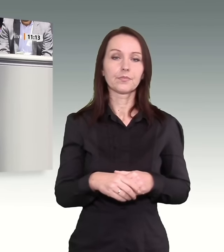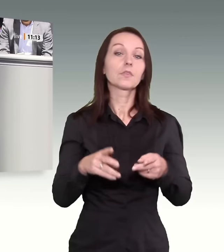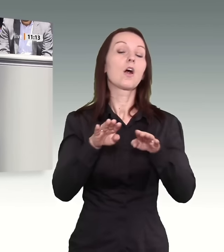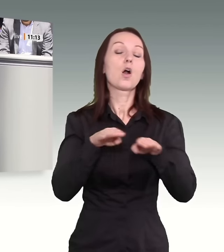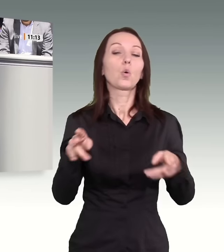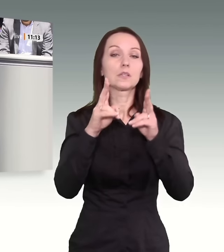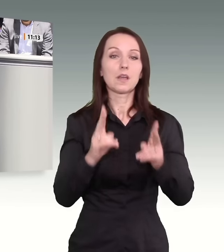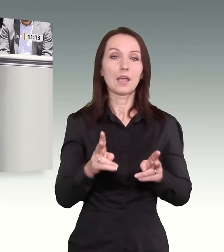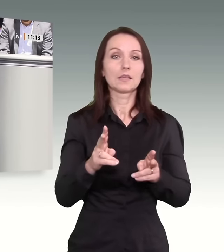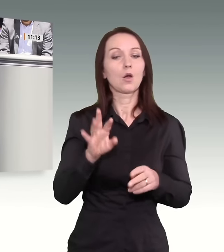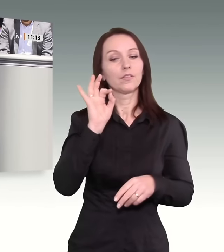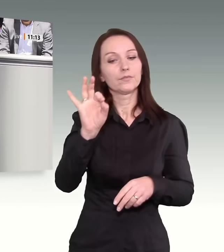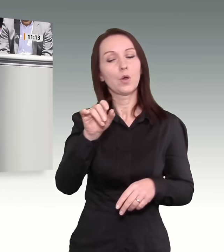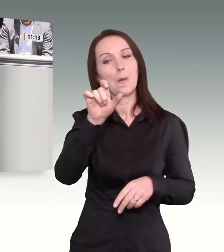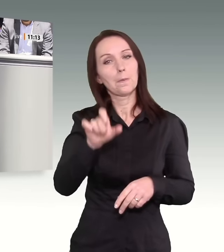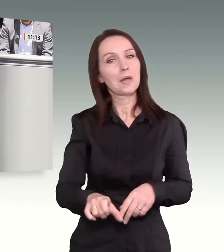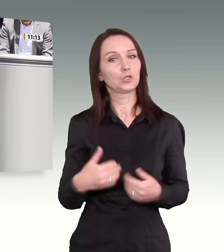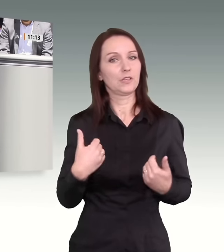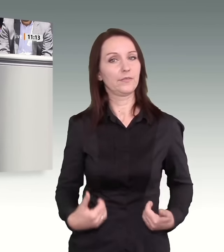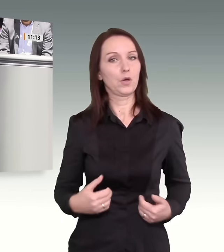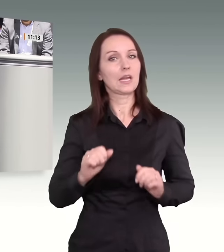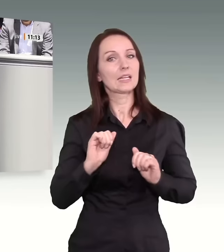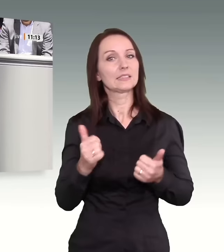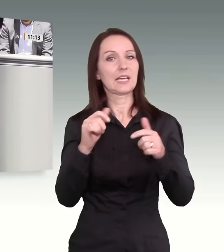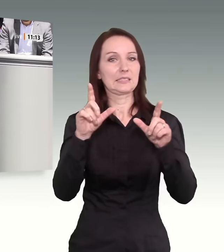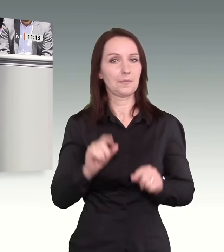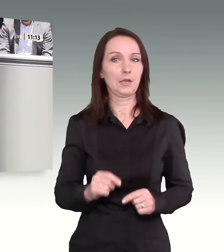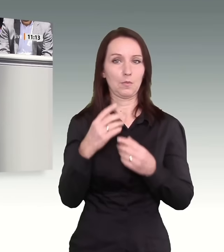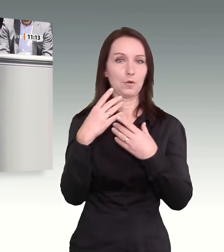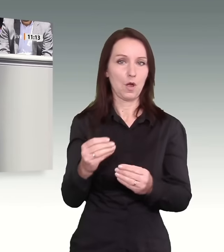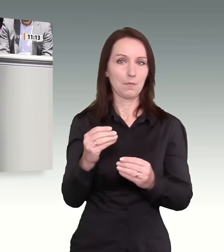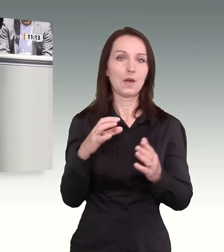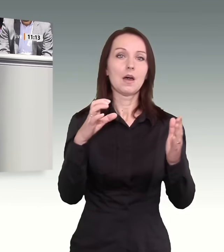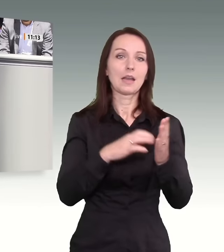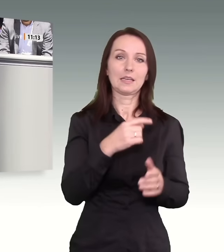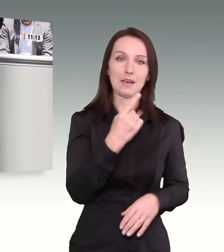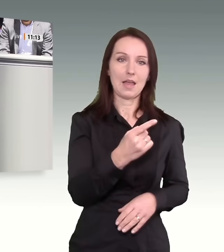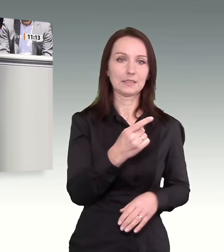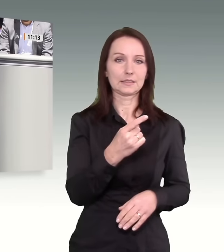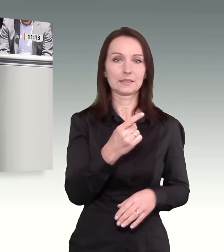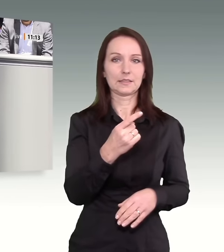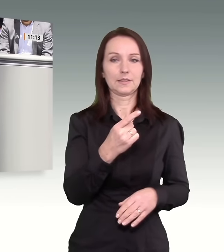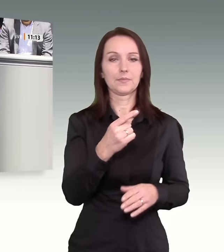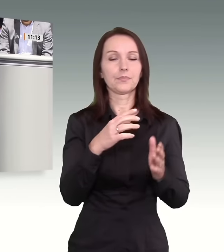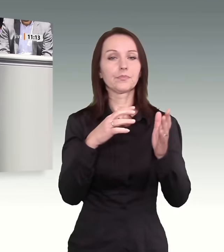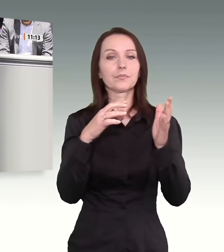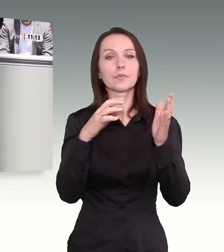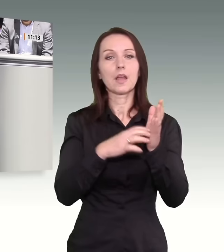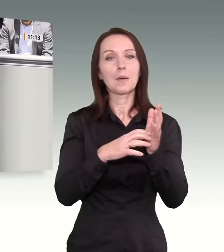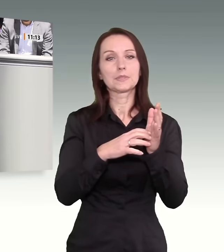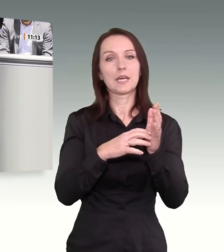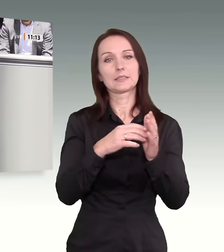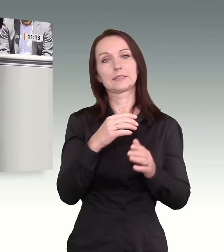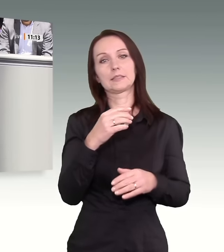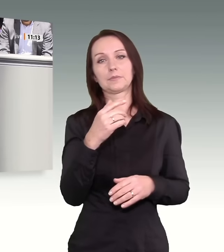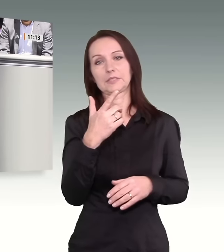1 Absatz 1 in Verbindung mit Sozialstandsprinzip des Artikel 20 Absatz 1 Grundgesetz sichert jedem